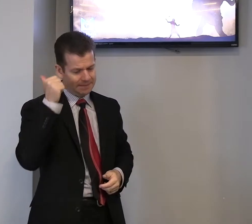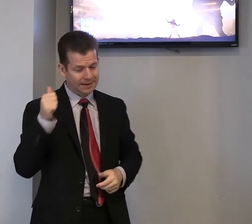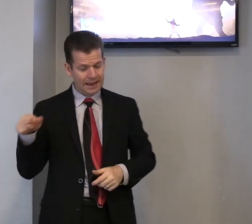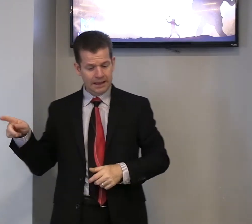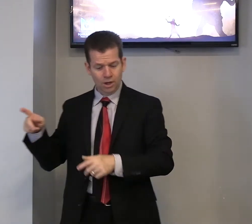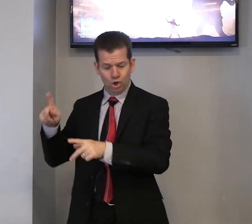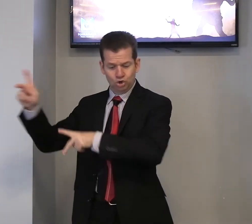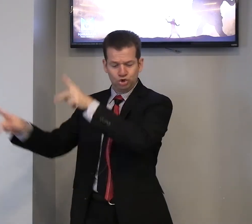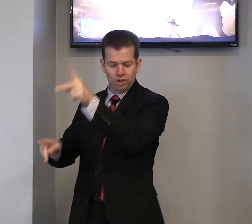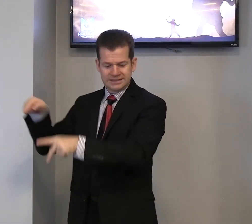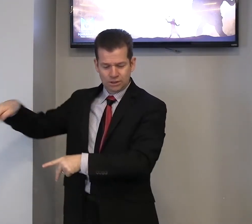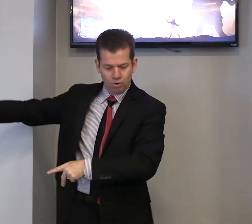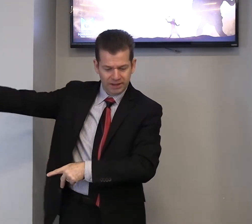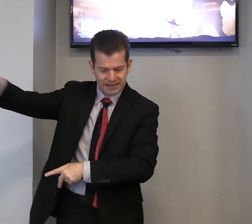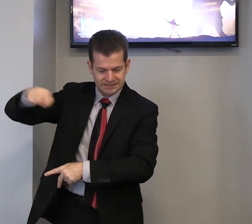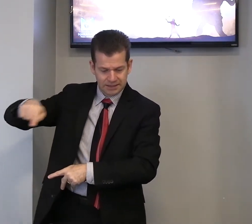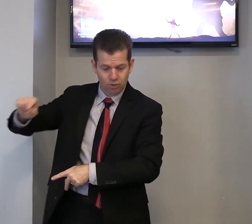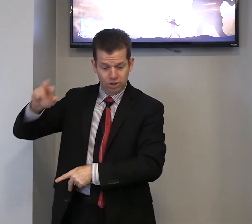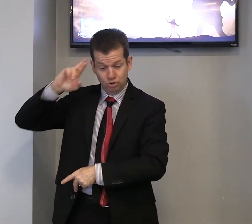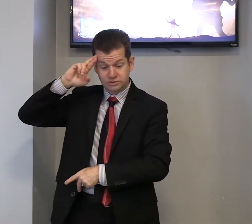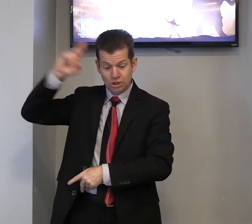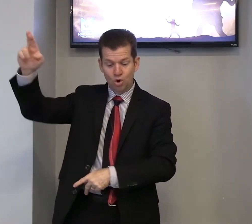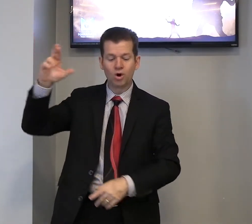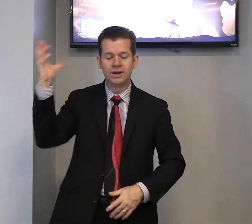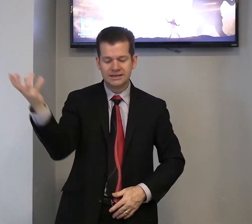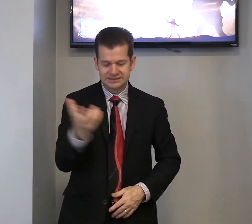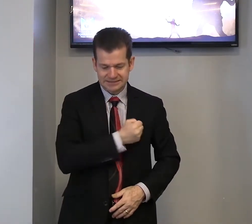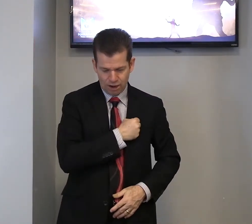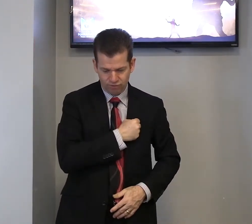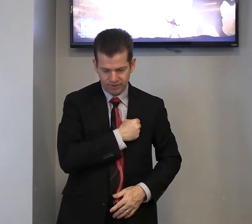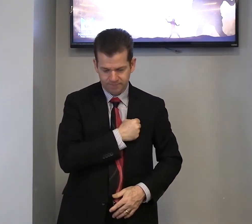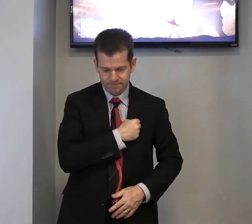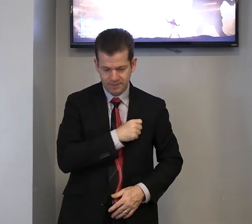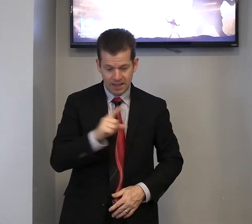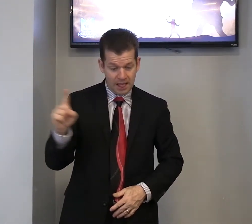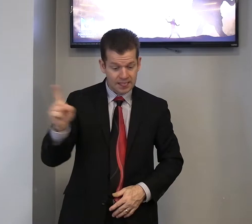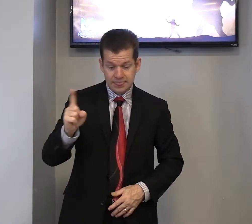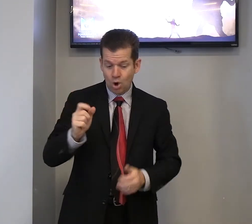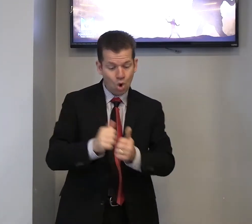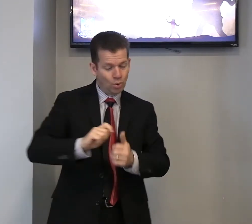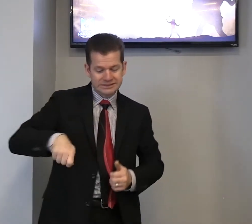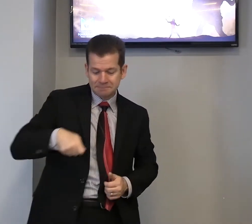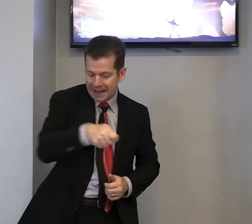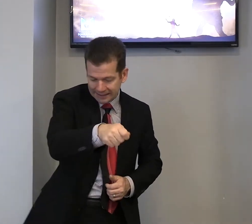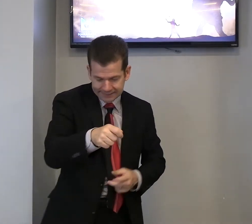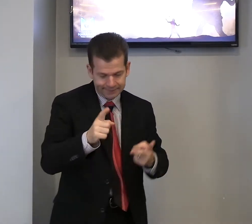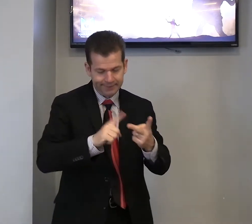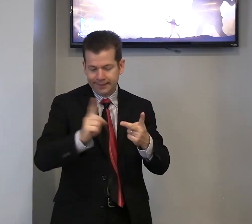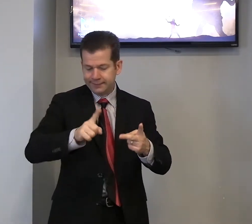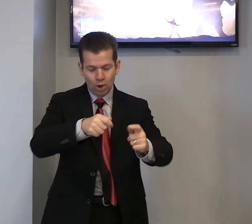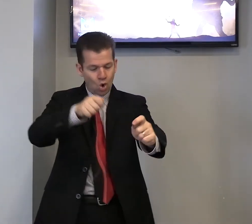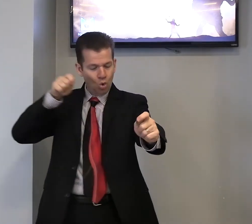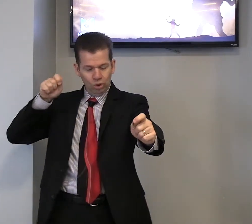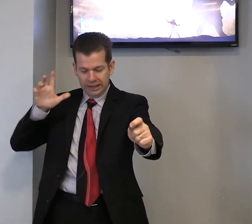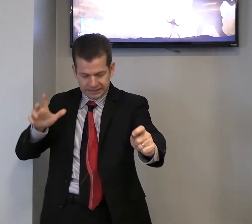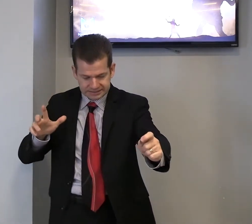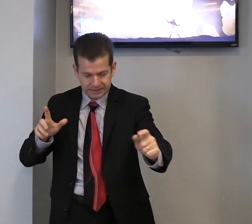saberá toda essa congregação que o Senhor salva. Não com espada, não com lança,